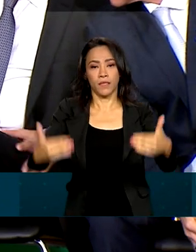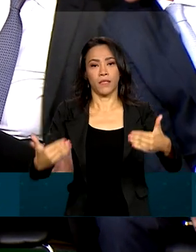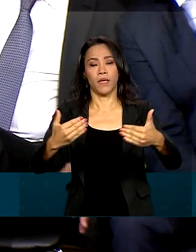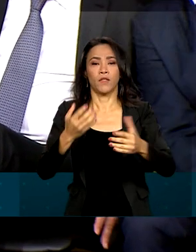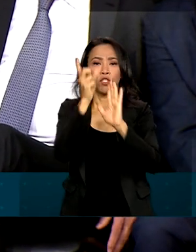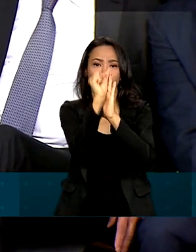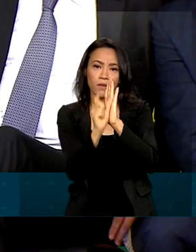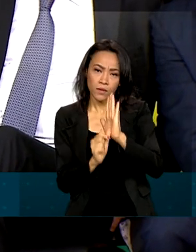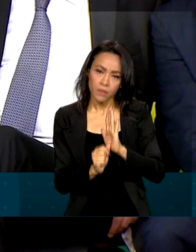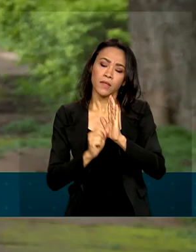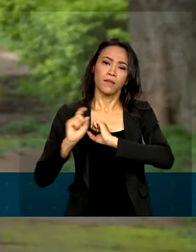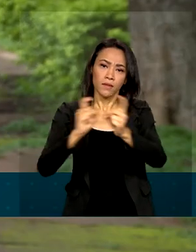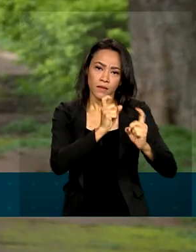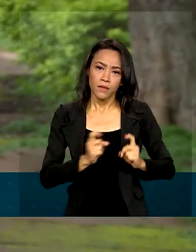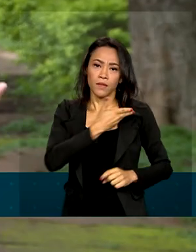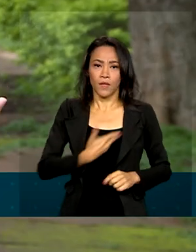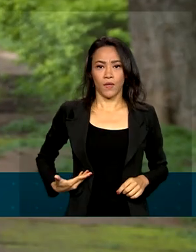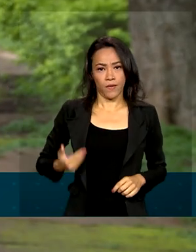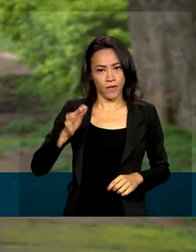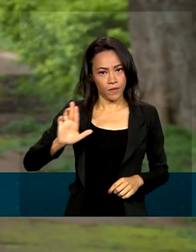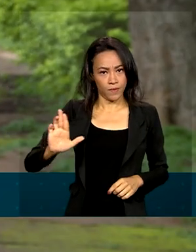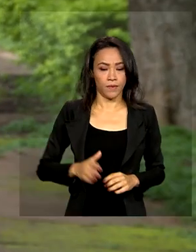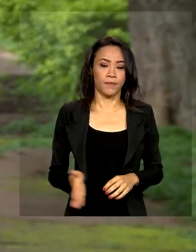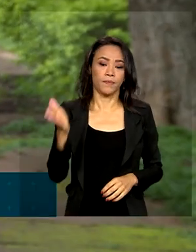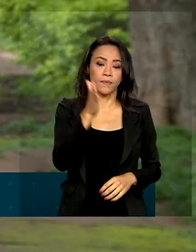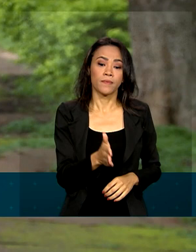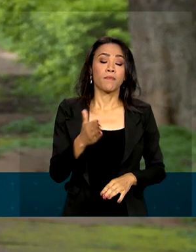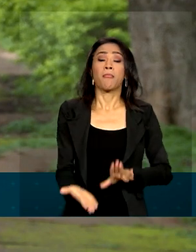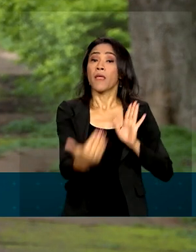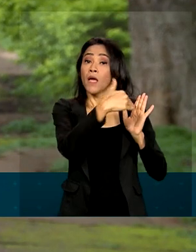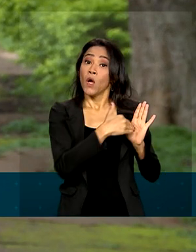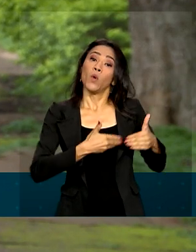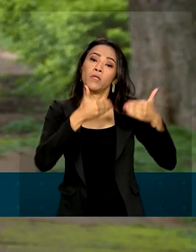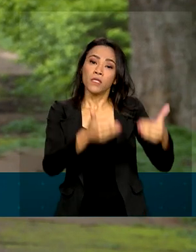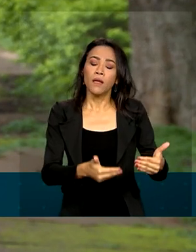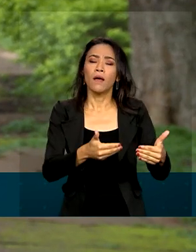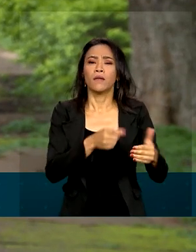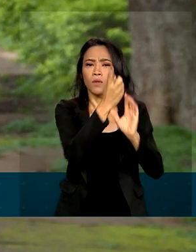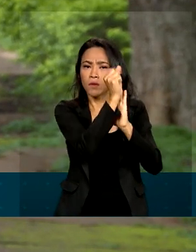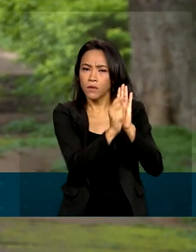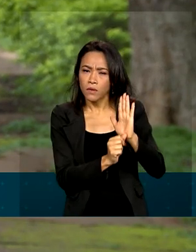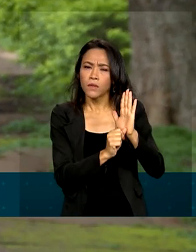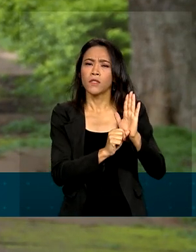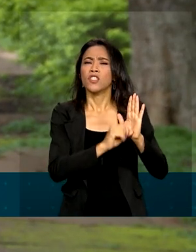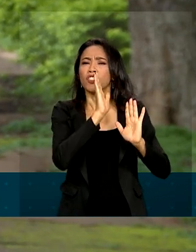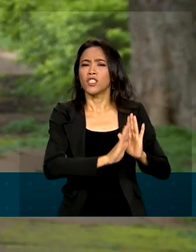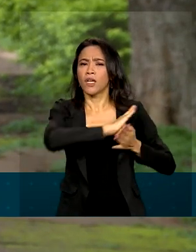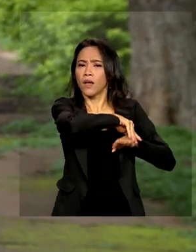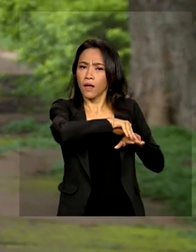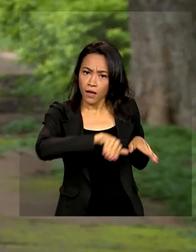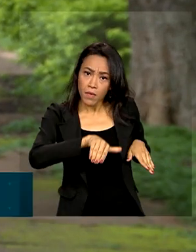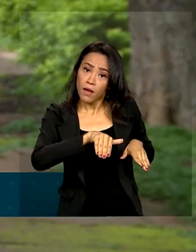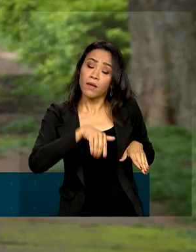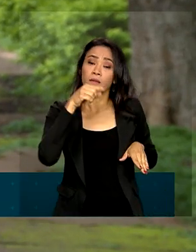Orçamento do governo Lula. No último governo, o Ministério do Planejamento e Orçamento havia sido extinguido e as